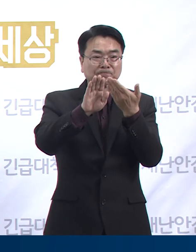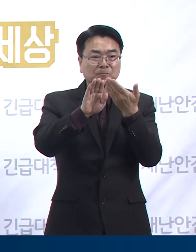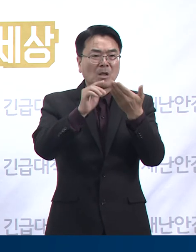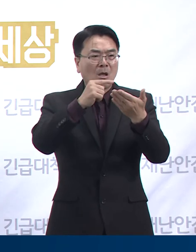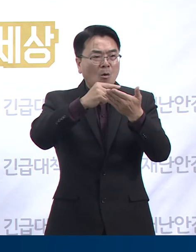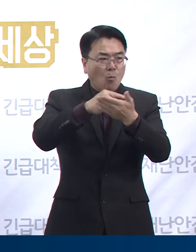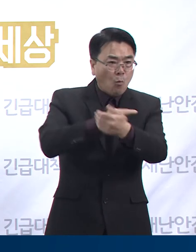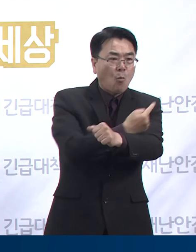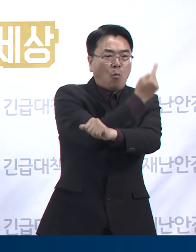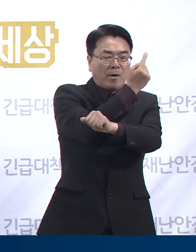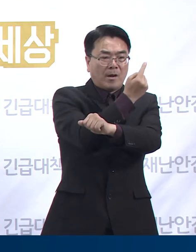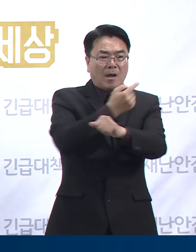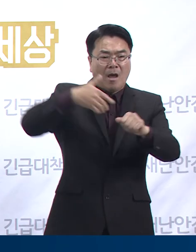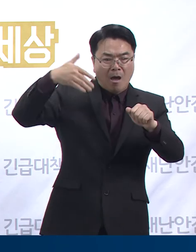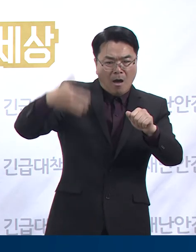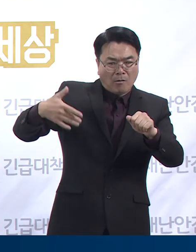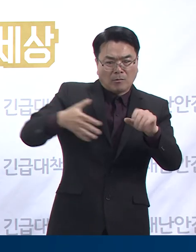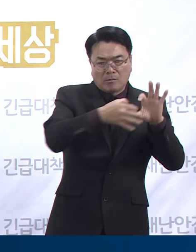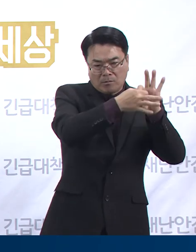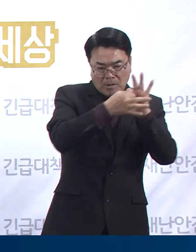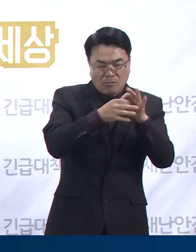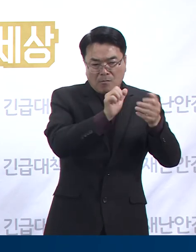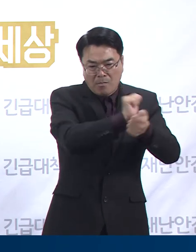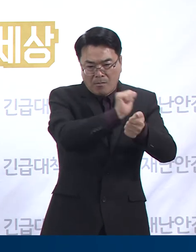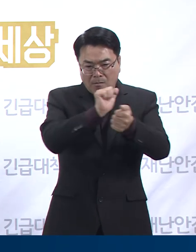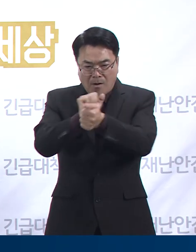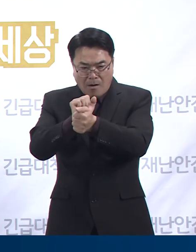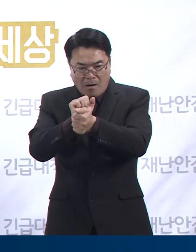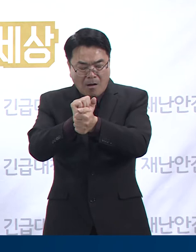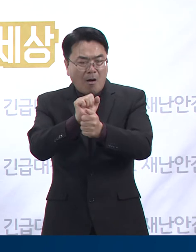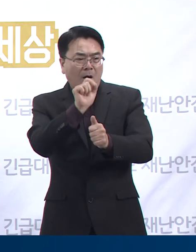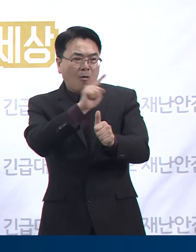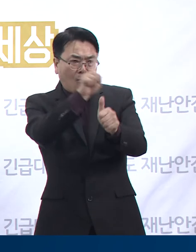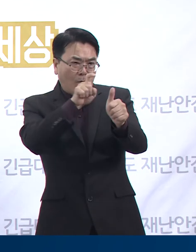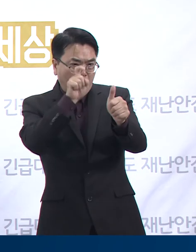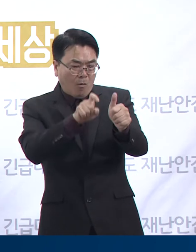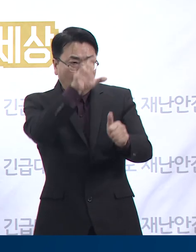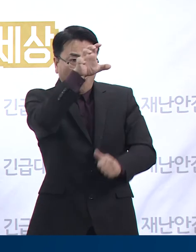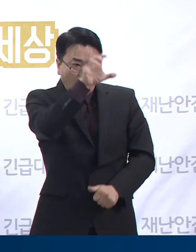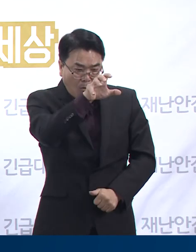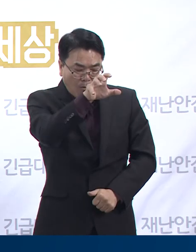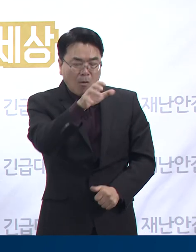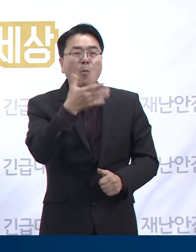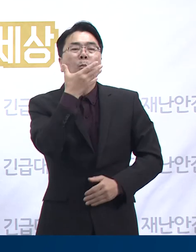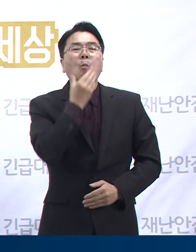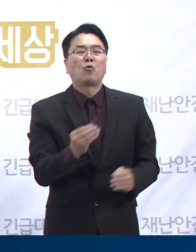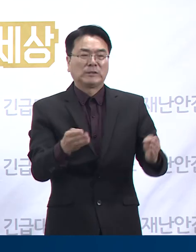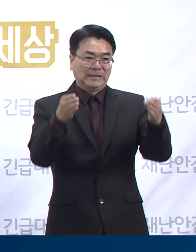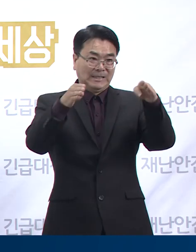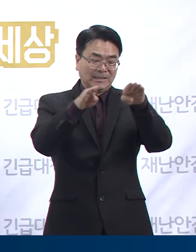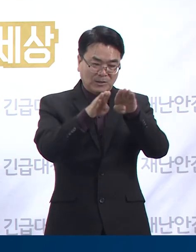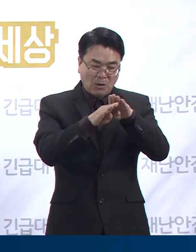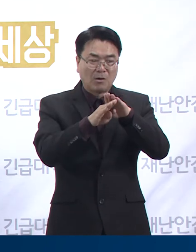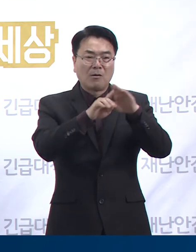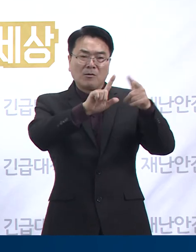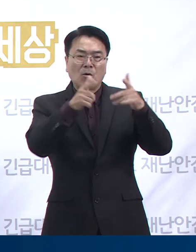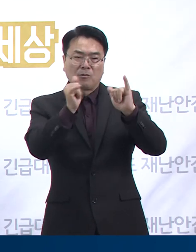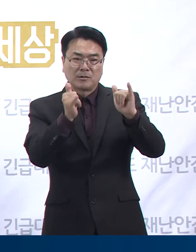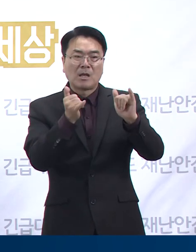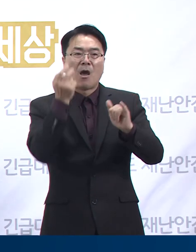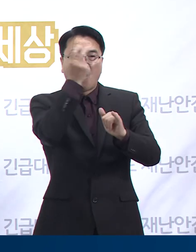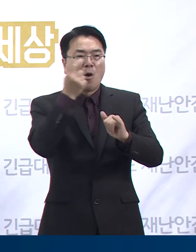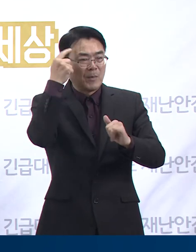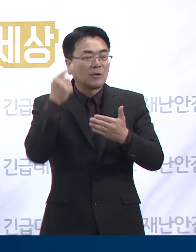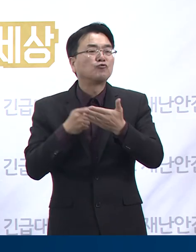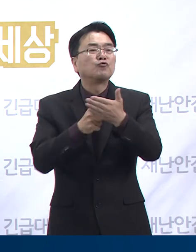재배되어 지속적으로 집단감이 발생하고 있는 요양원 재활병원과 거주용 복지시설 종사자들에 대해서도 검사를 실시하고자